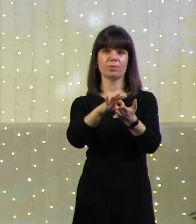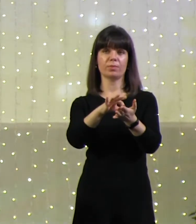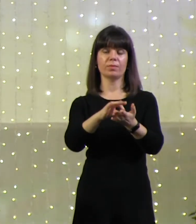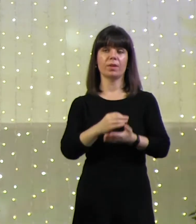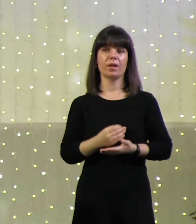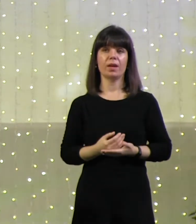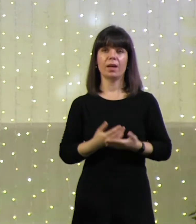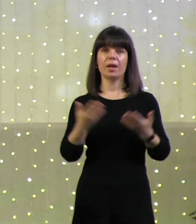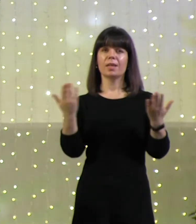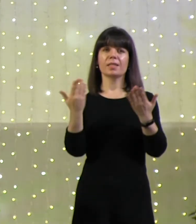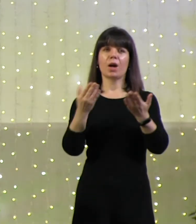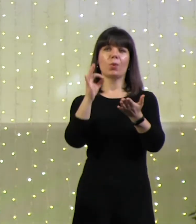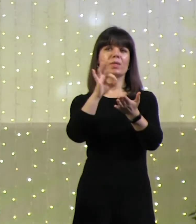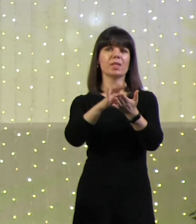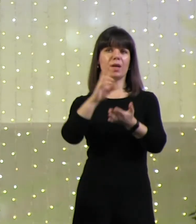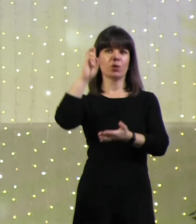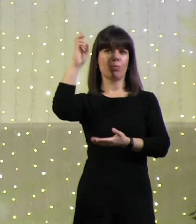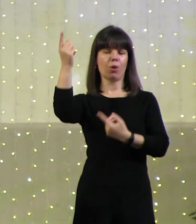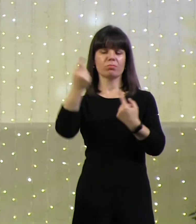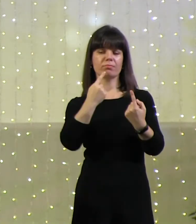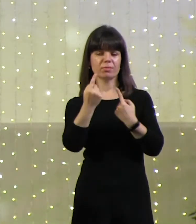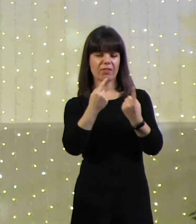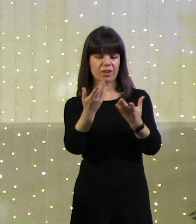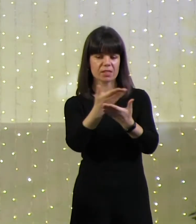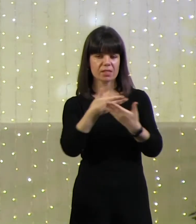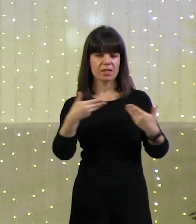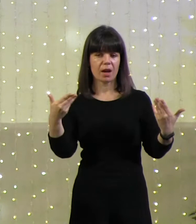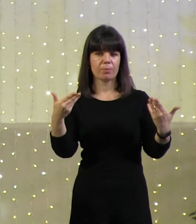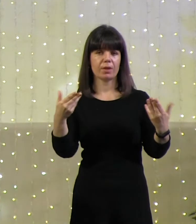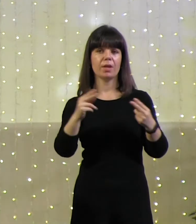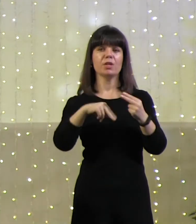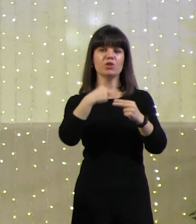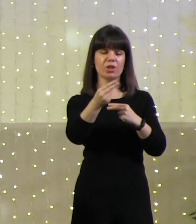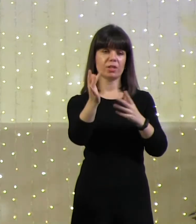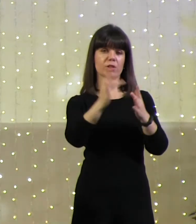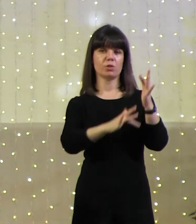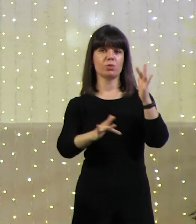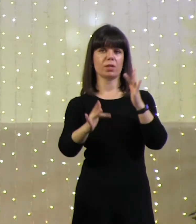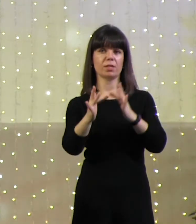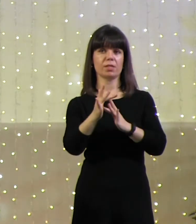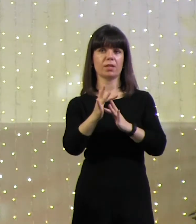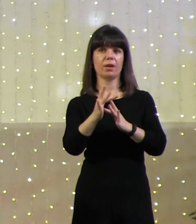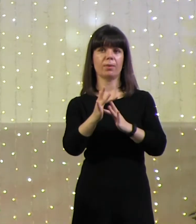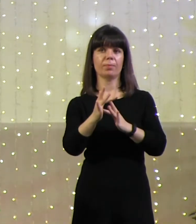целью Бог заговорил с нами через Иисуса Христа?